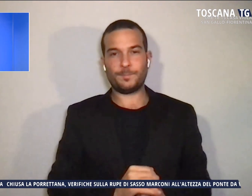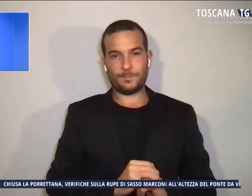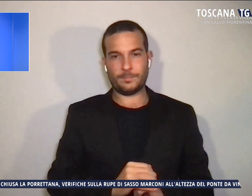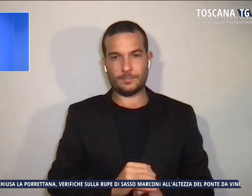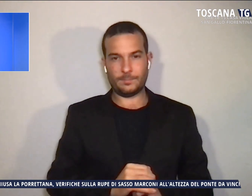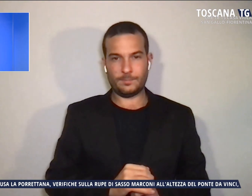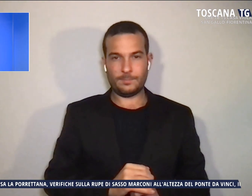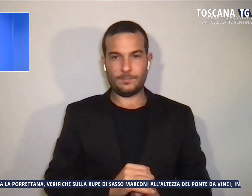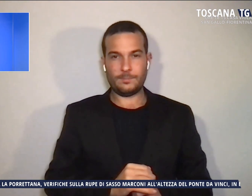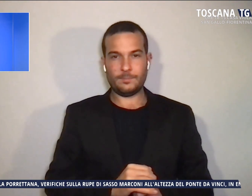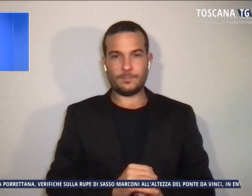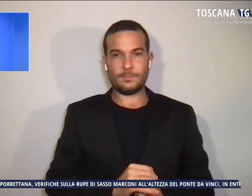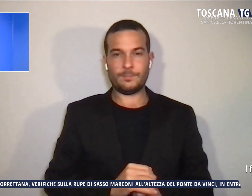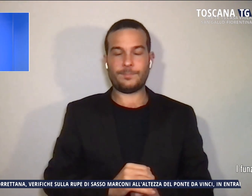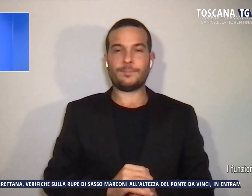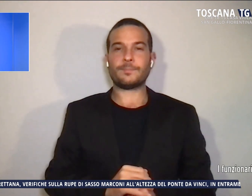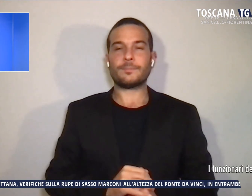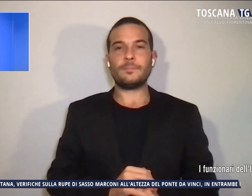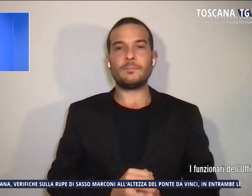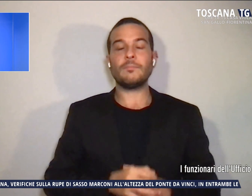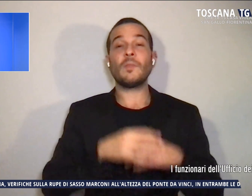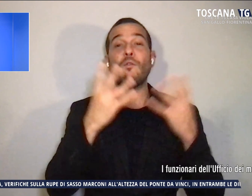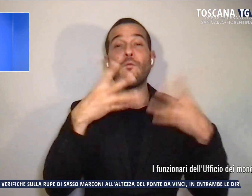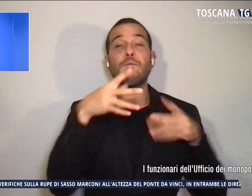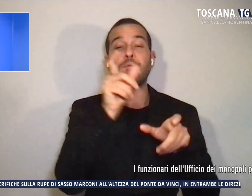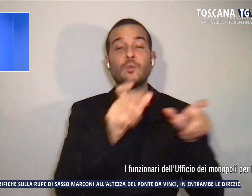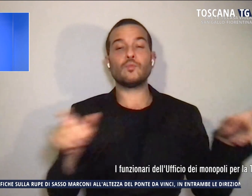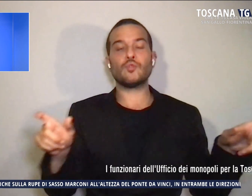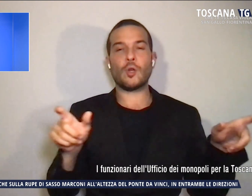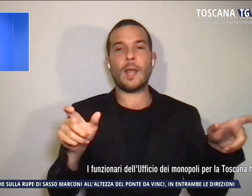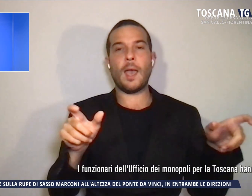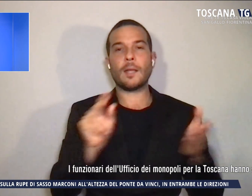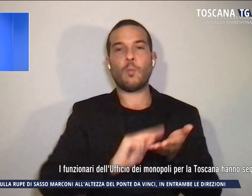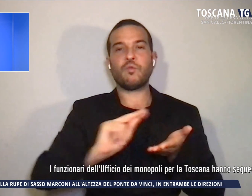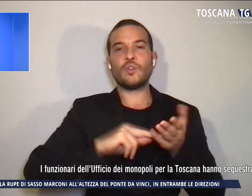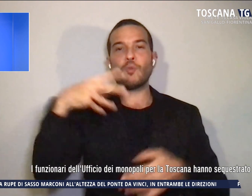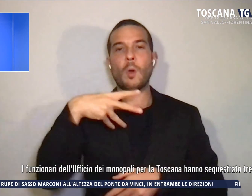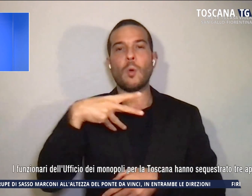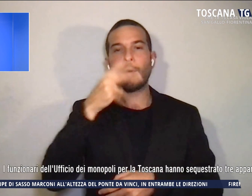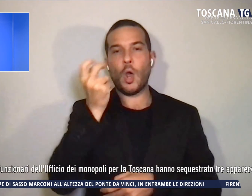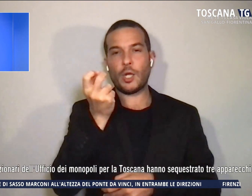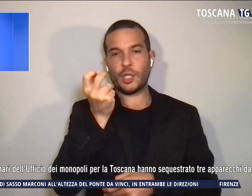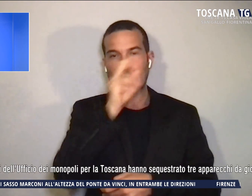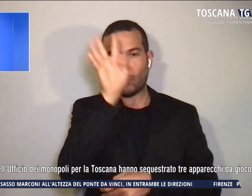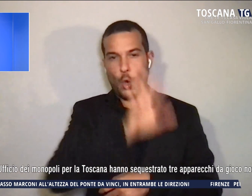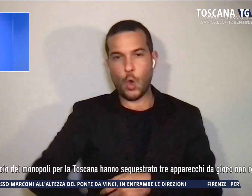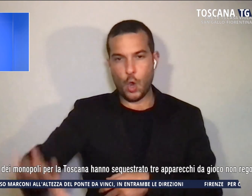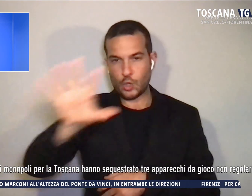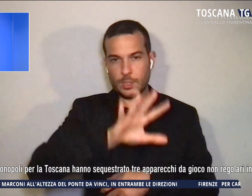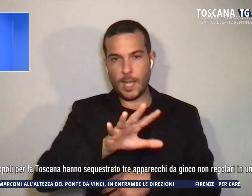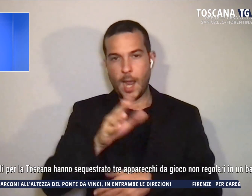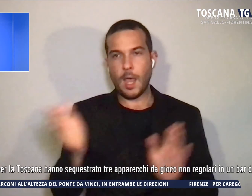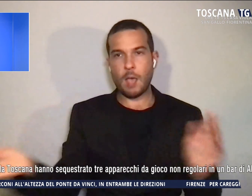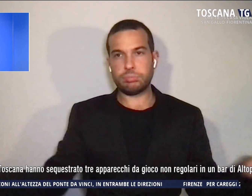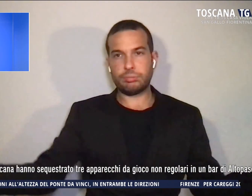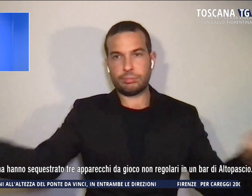I funzionari dell'Ufficio dei Monopoli per la Toscana hanno sequestrato tre apparecchi da gioco